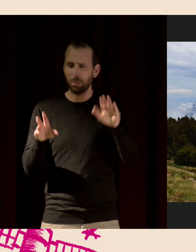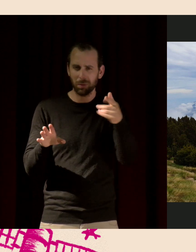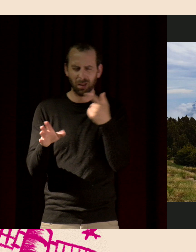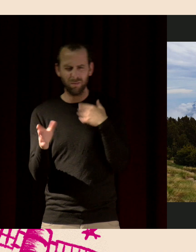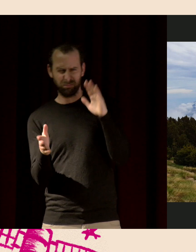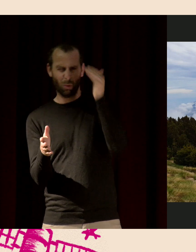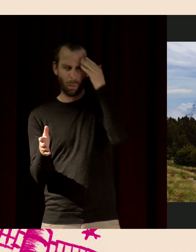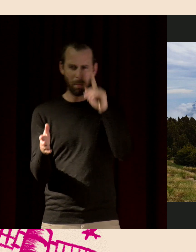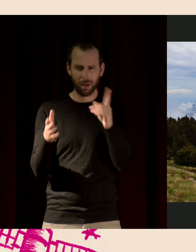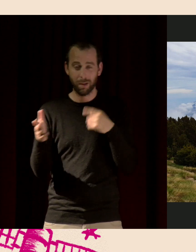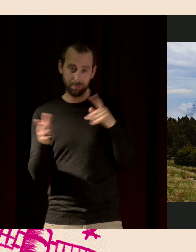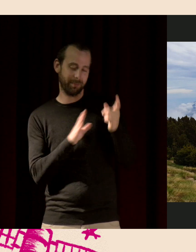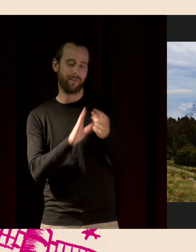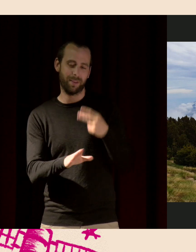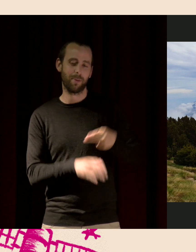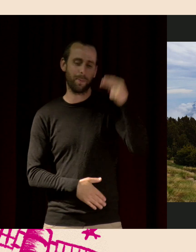C'est possible.